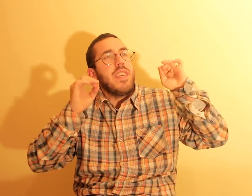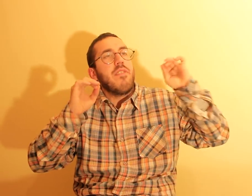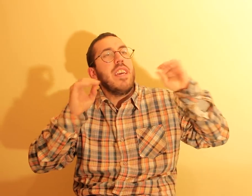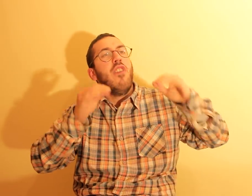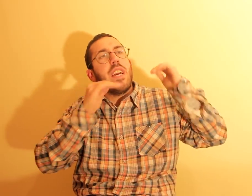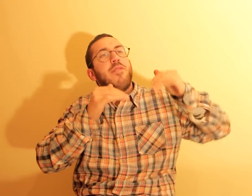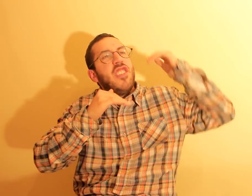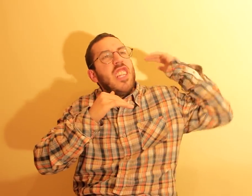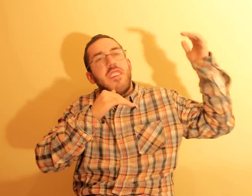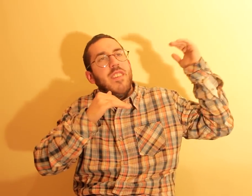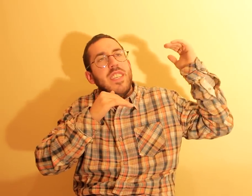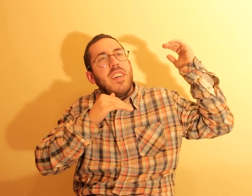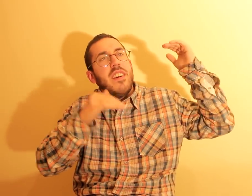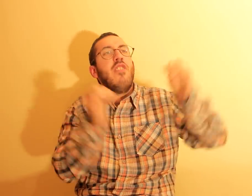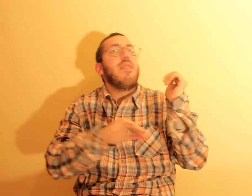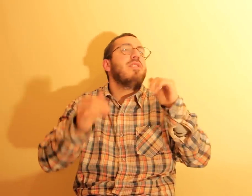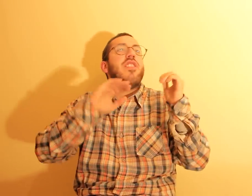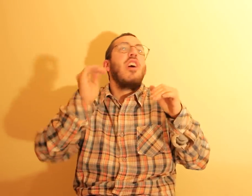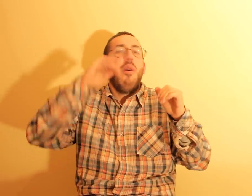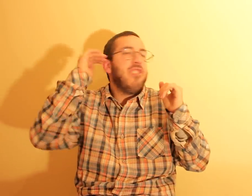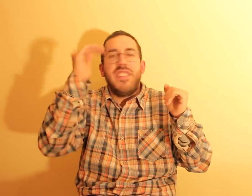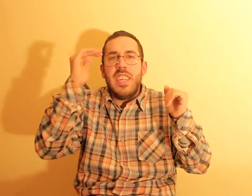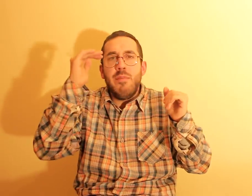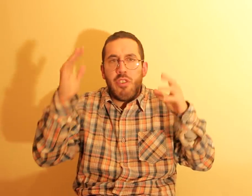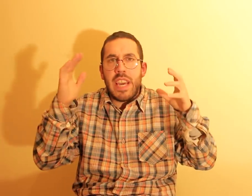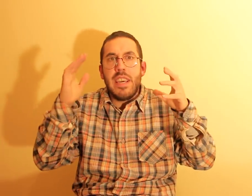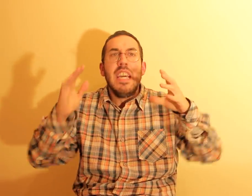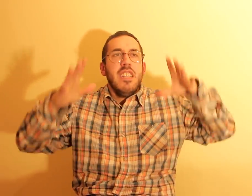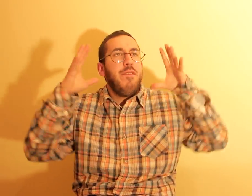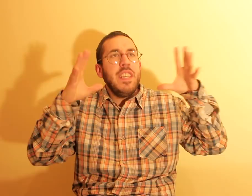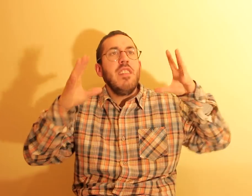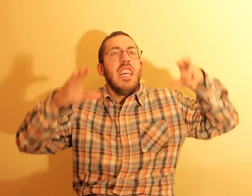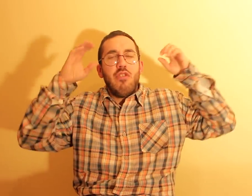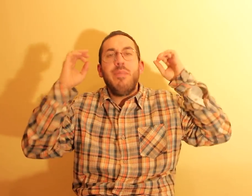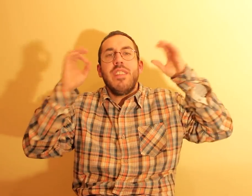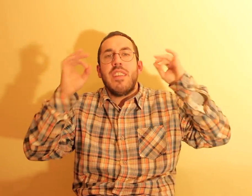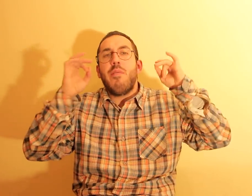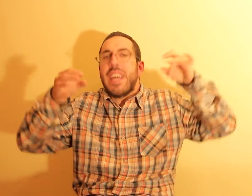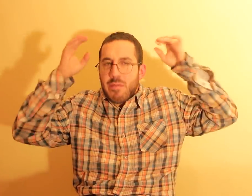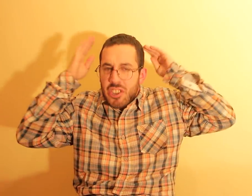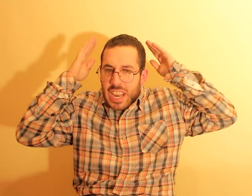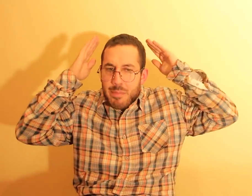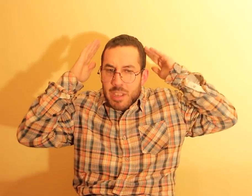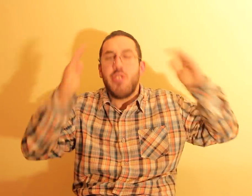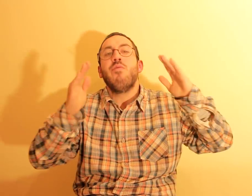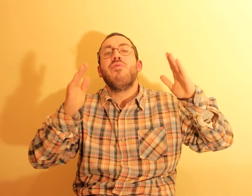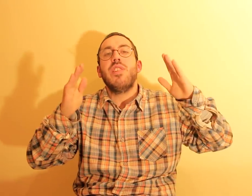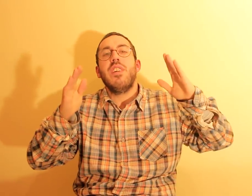vida, ok? O é que vocês têm que fazer, o é que vão ser objetivos, ok? Define, em 2019, o que é que vocês querem mesmo conseguir